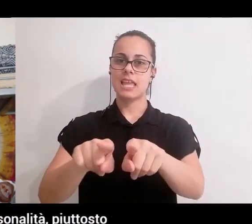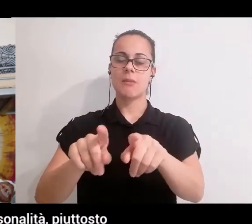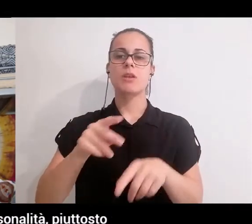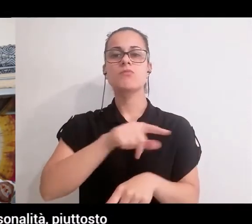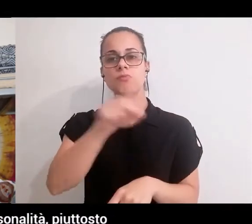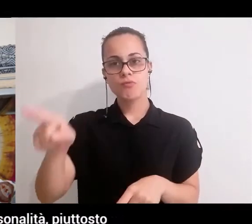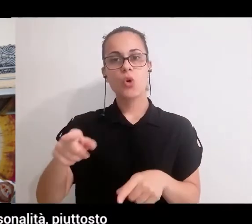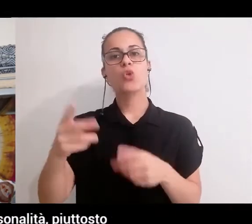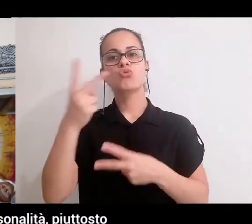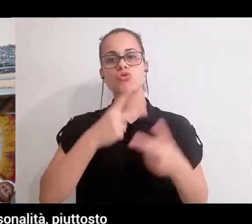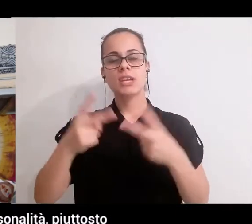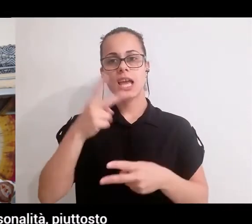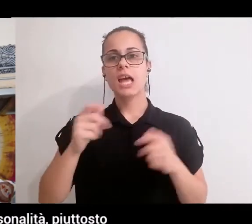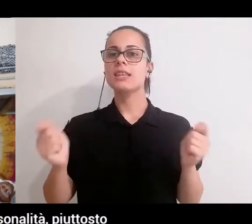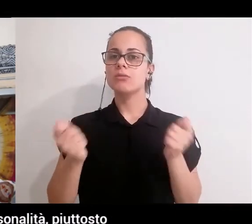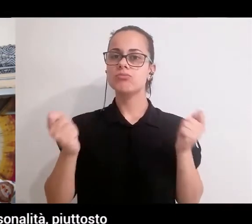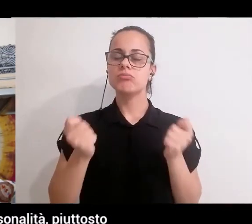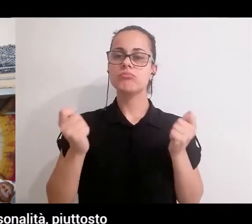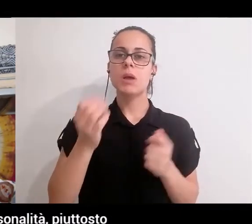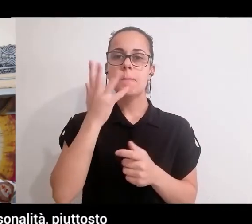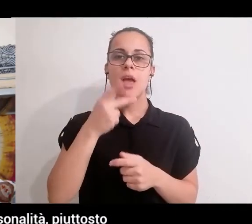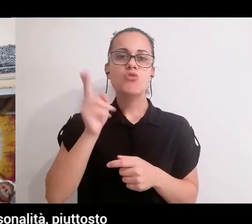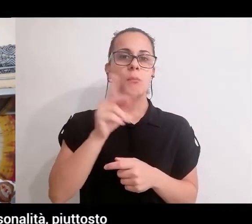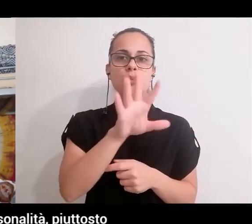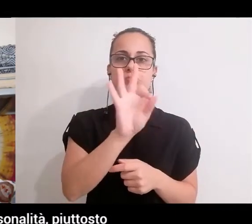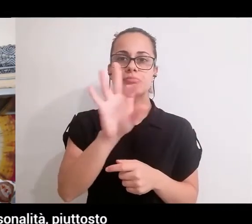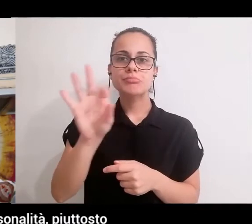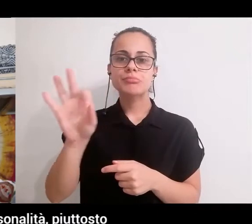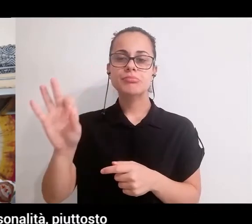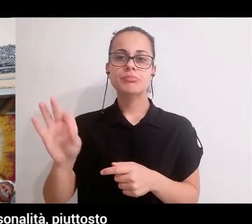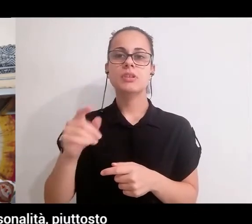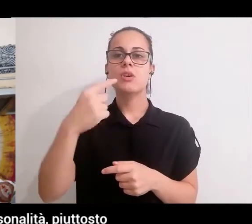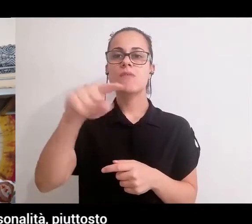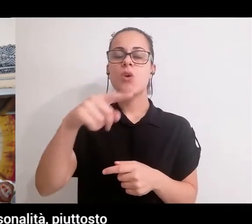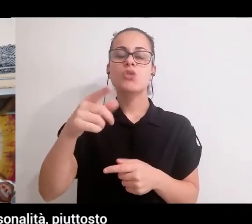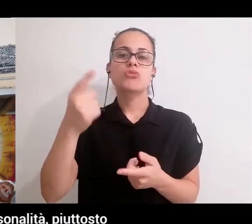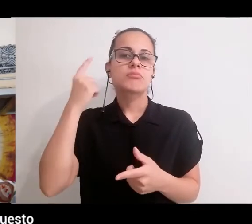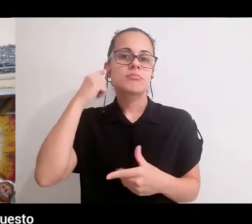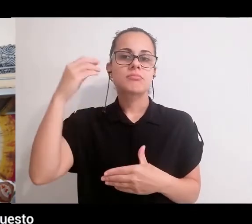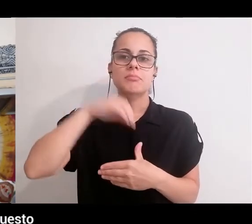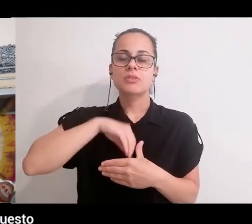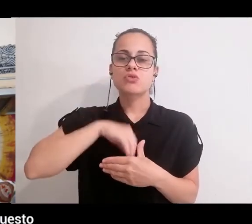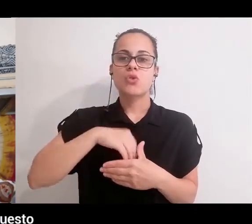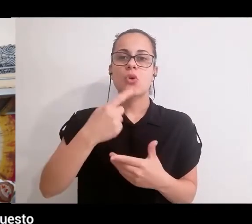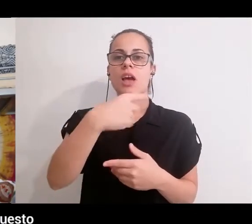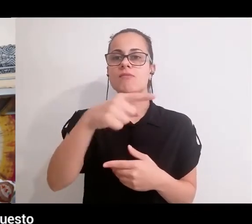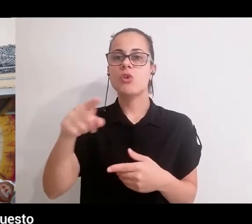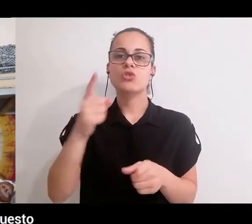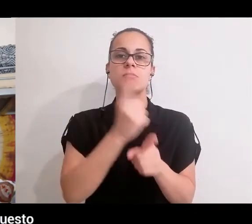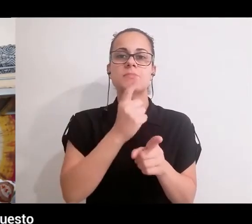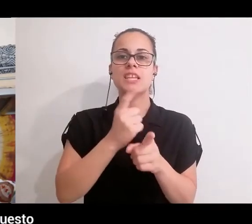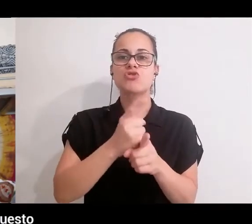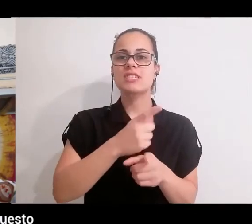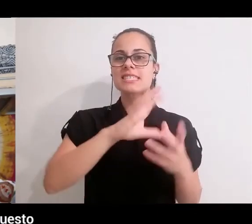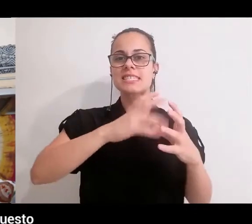cercare le attività che sono più affini alla vostra personalità piuttosto che alle esigenze che